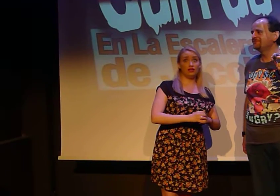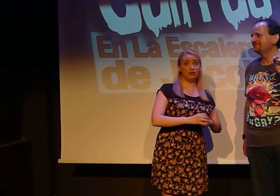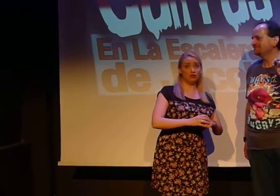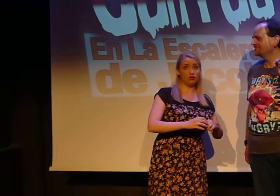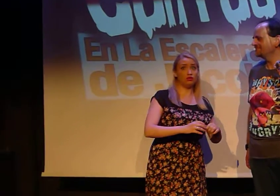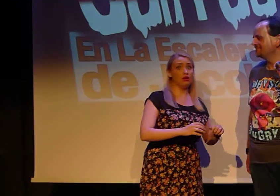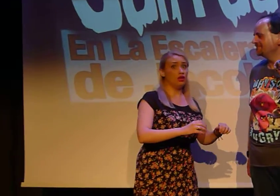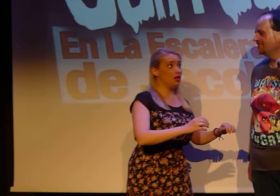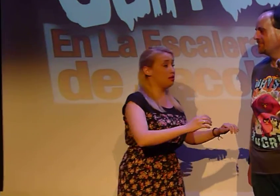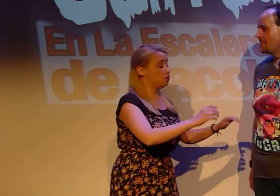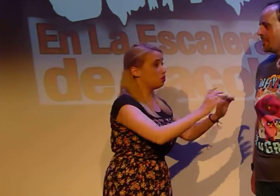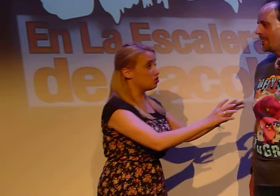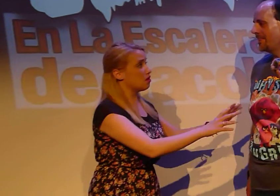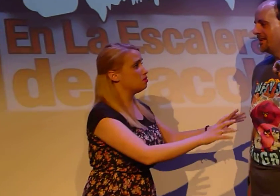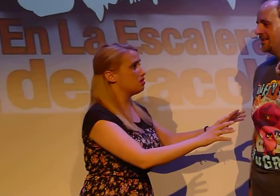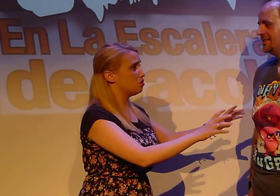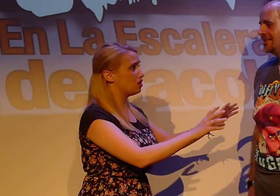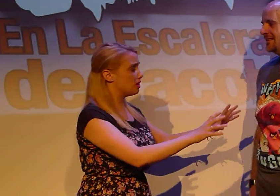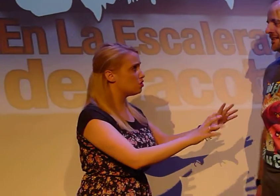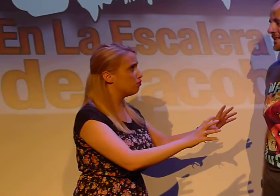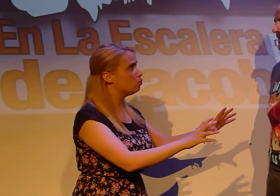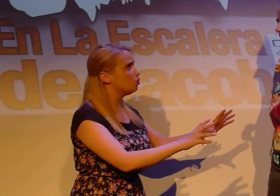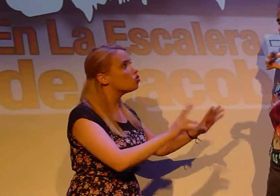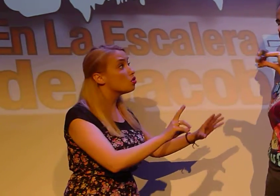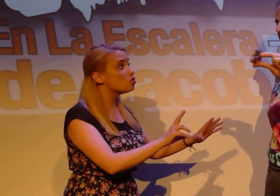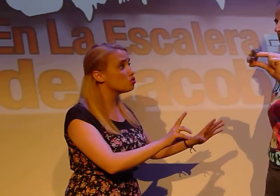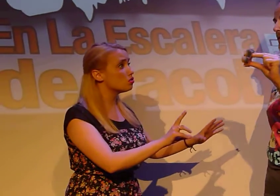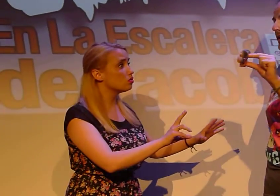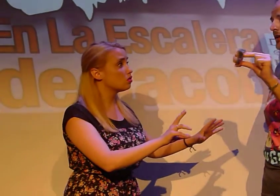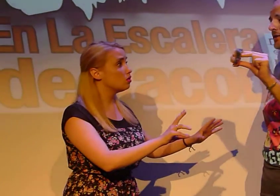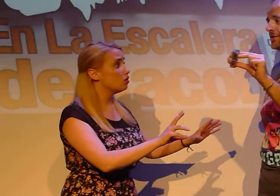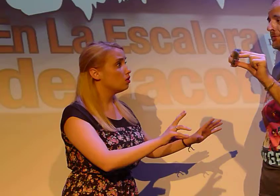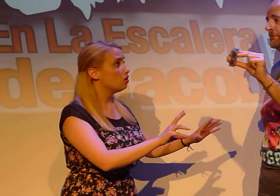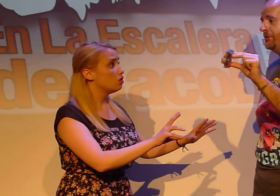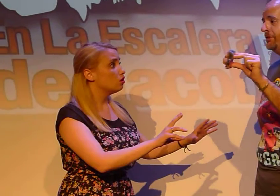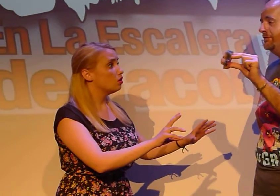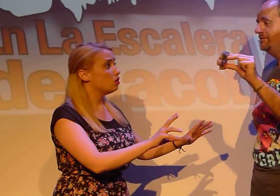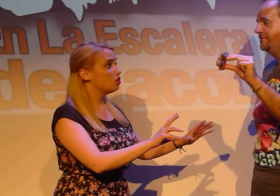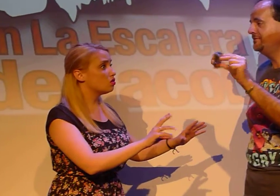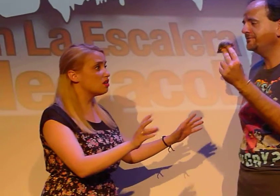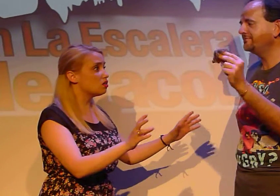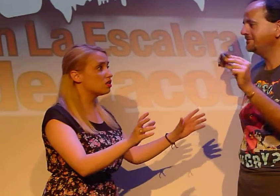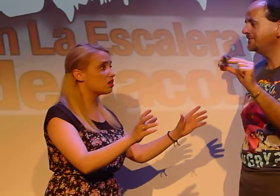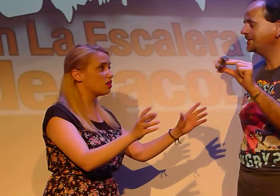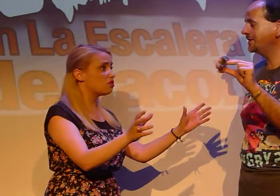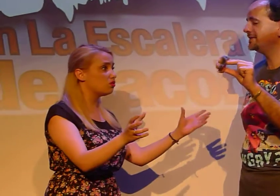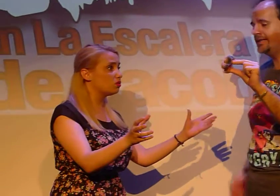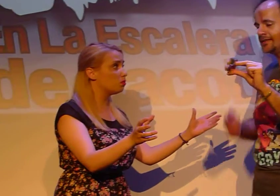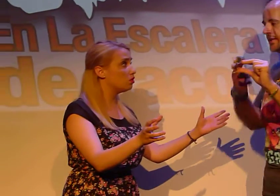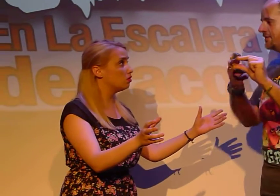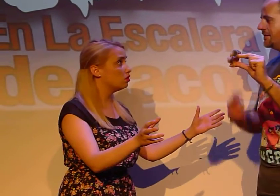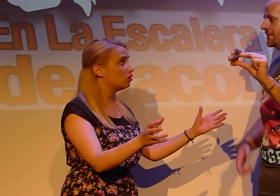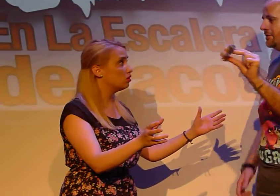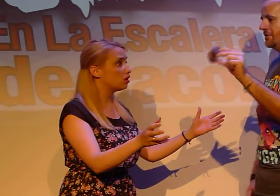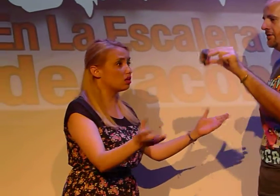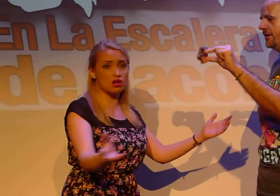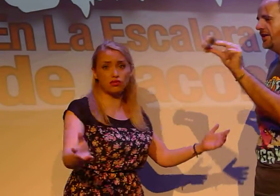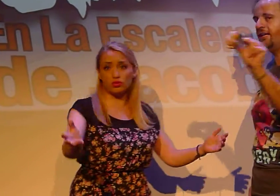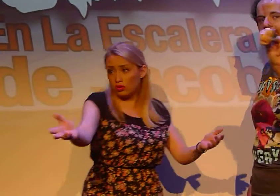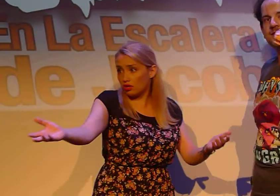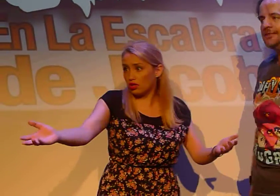Eh, no. ¿Vosotros habéis visto Regreso al Futuro 2? ¿Que Regreso al Futuro? ¿No sabes lo que es Regreso al Yo sí, es que no.